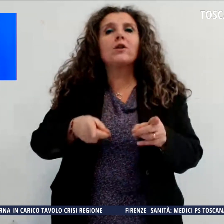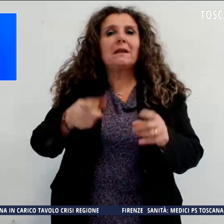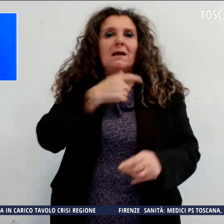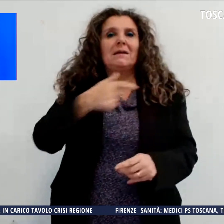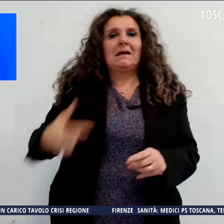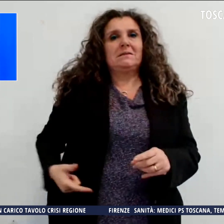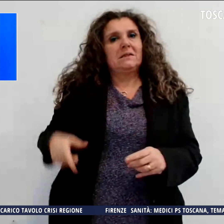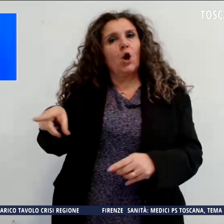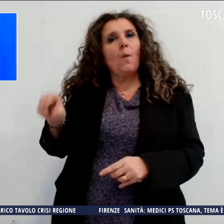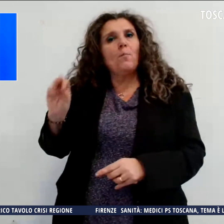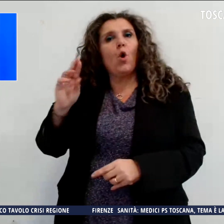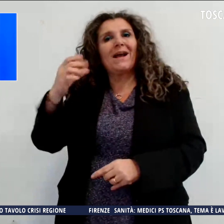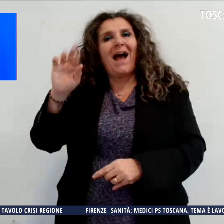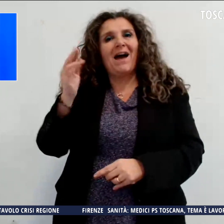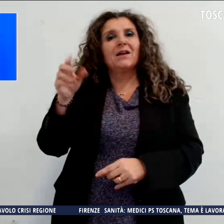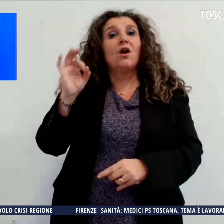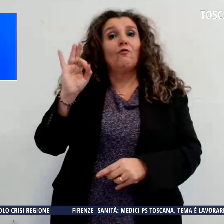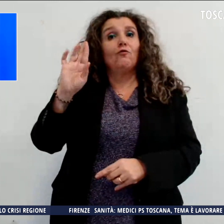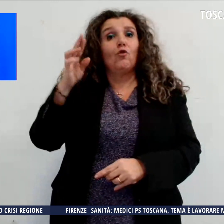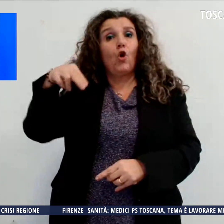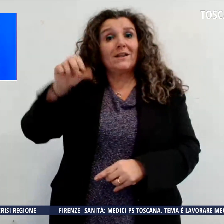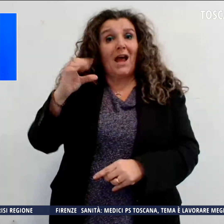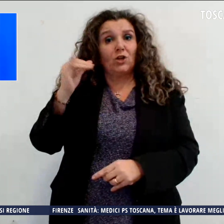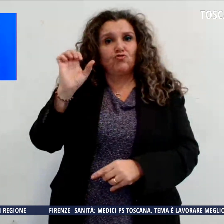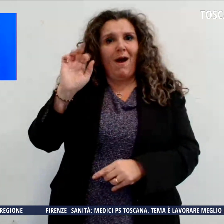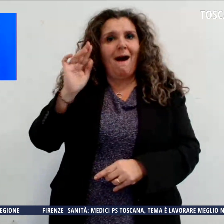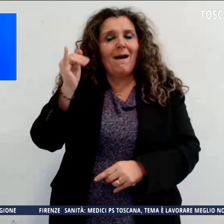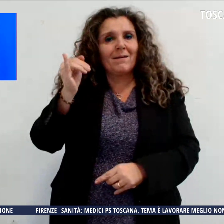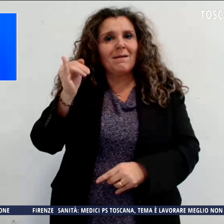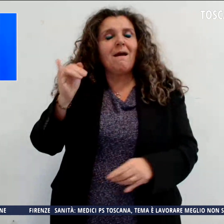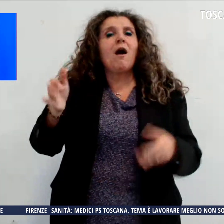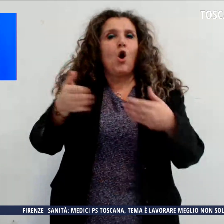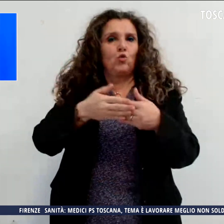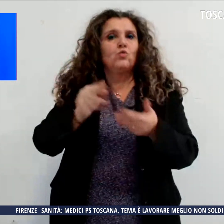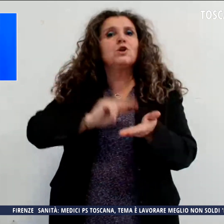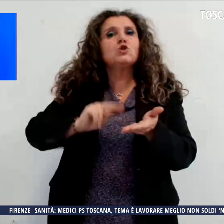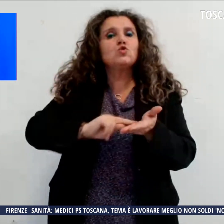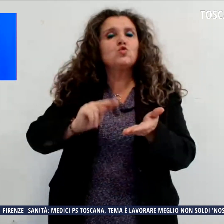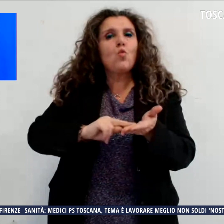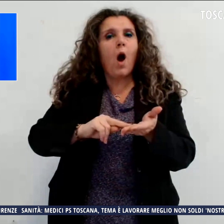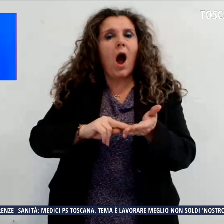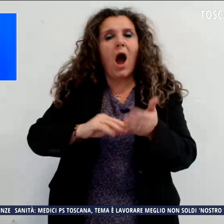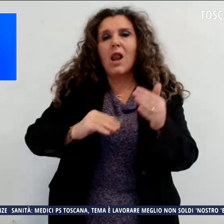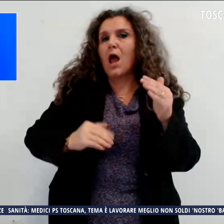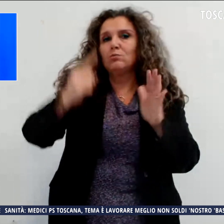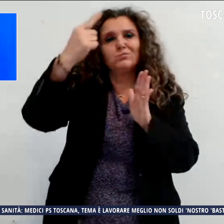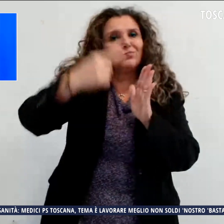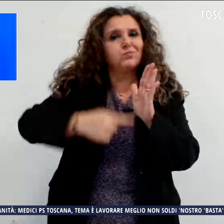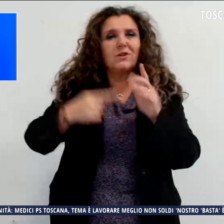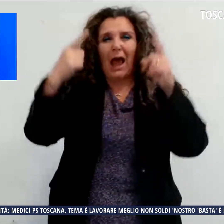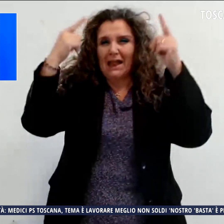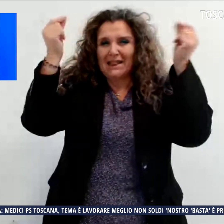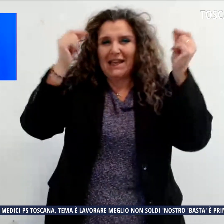Fornaciari, sono rimaste chiuse le scuole di ogni ordine, grado, i nidi e il centro